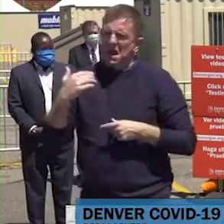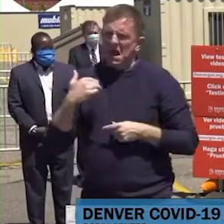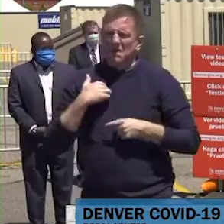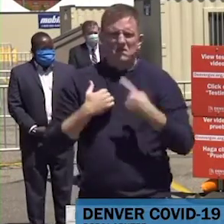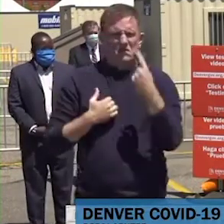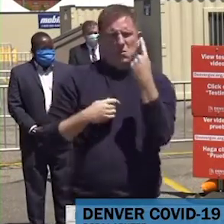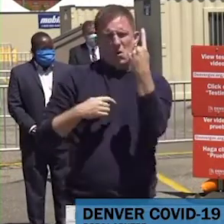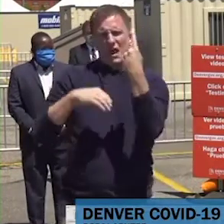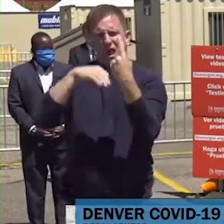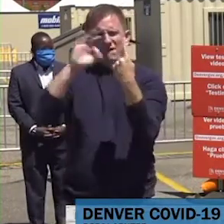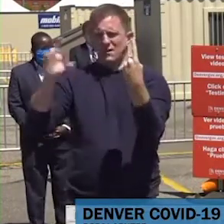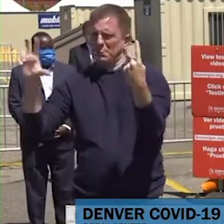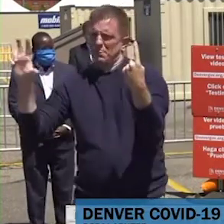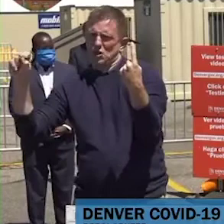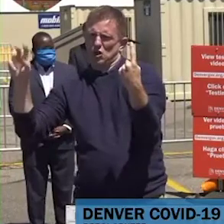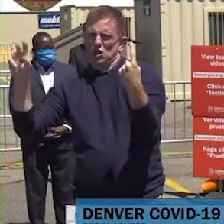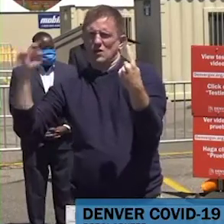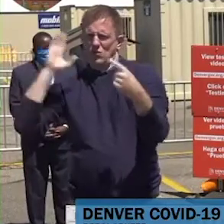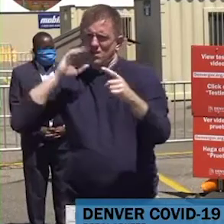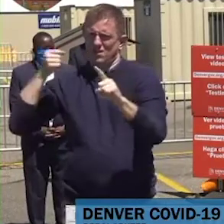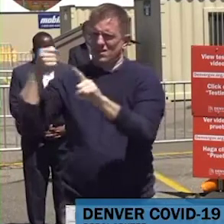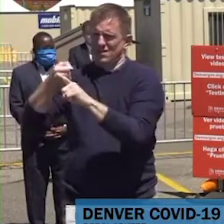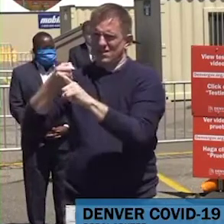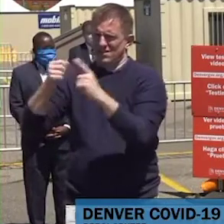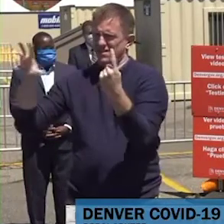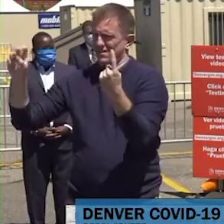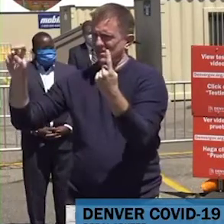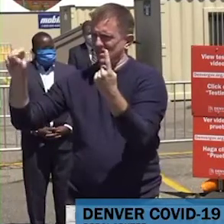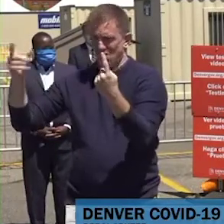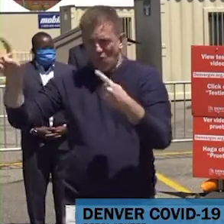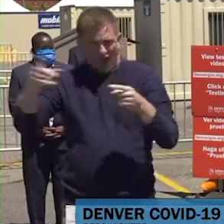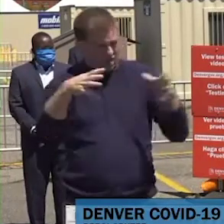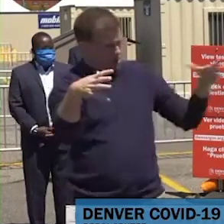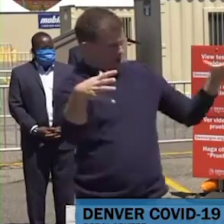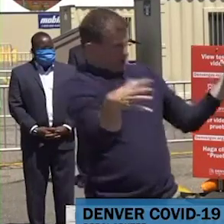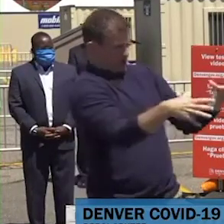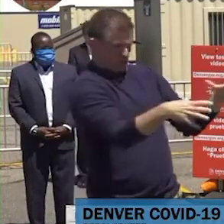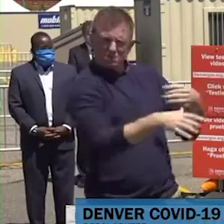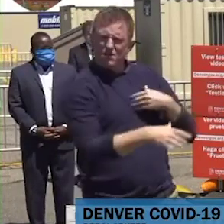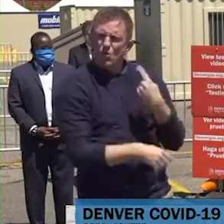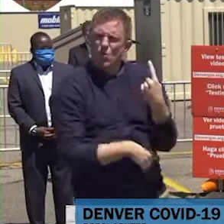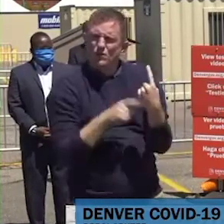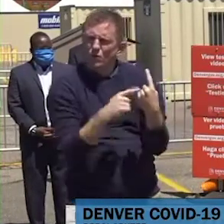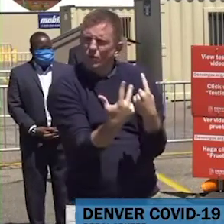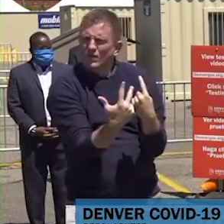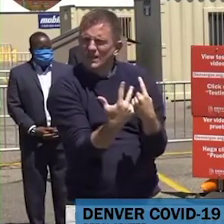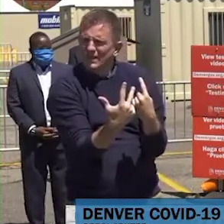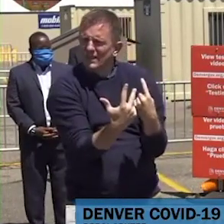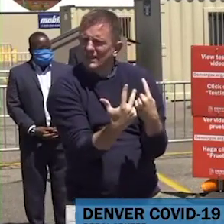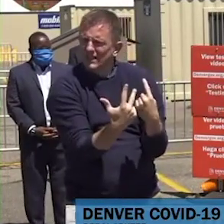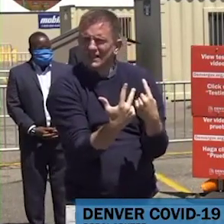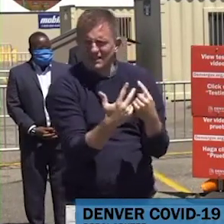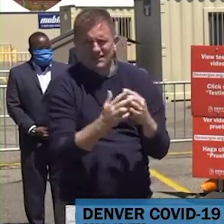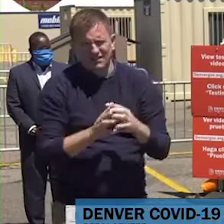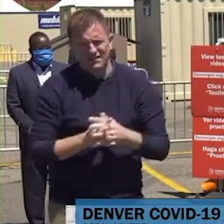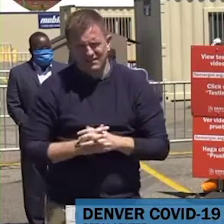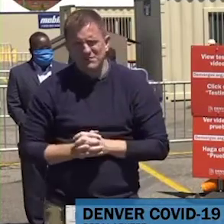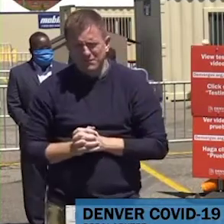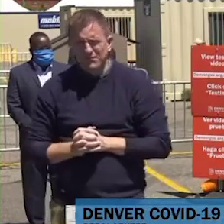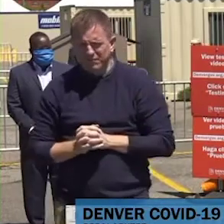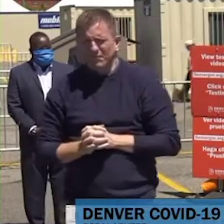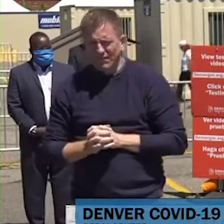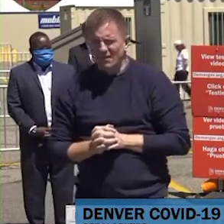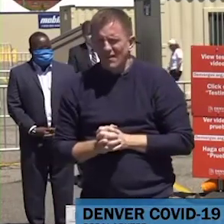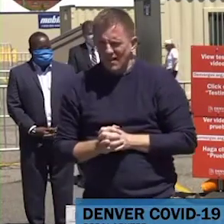la probabilidad de que por lo menos una persona sea contagioso con el coronavirus. La mitad de las personas con el coronavirus quienes